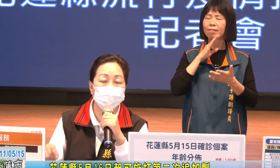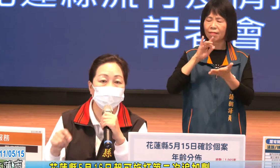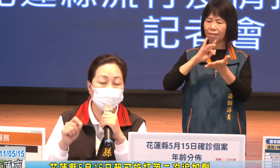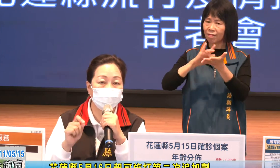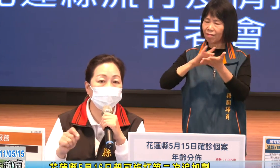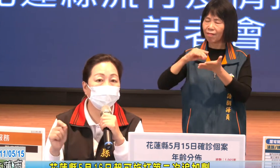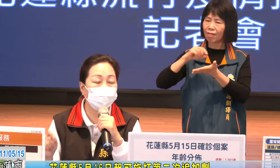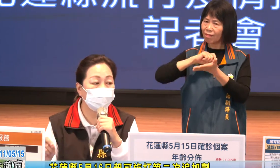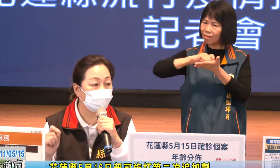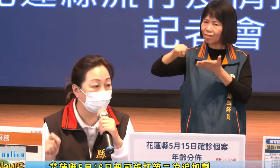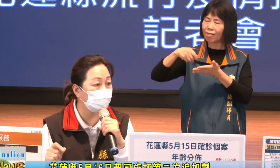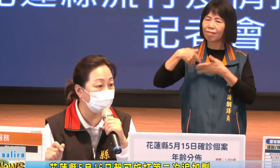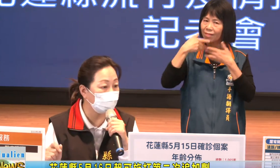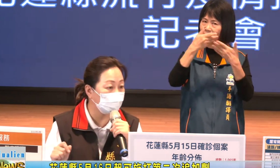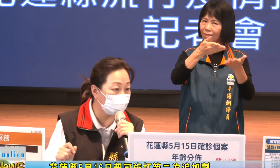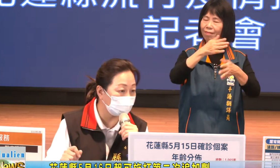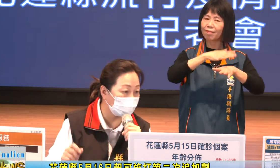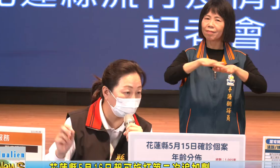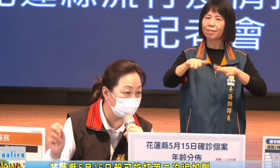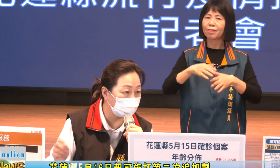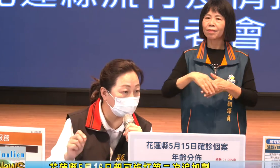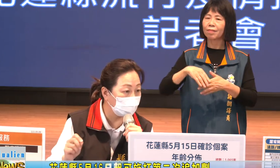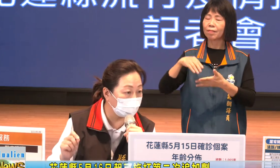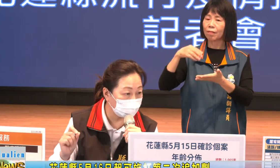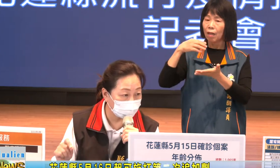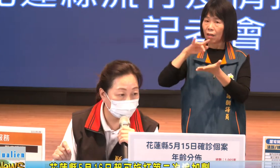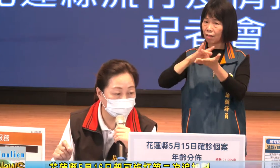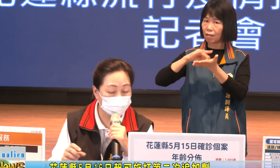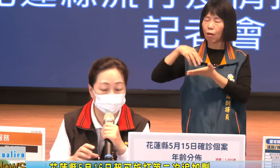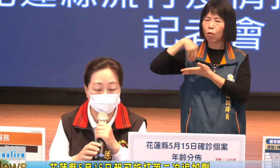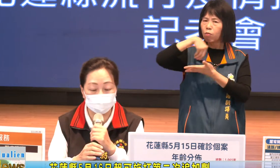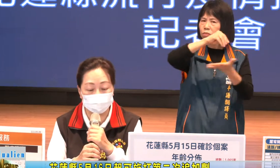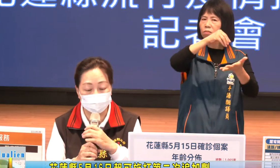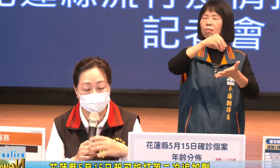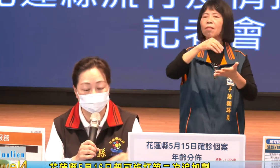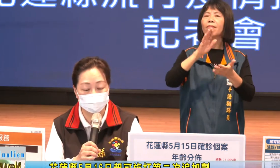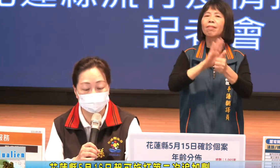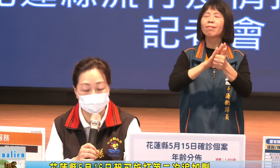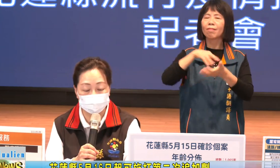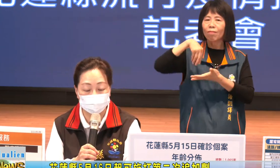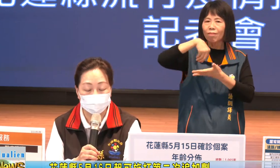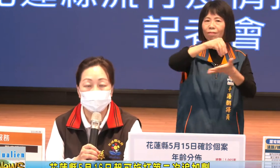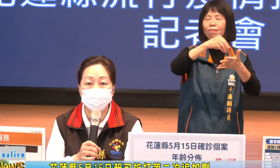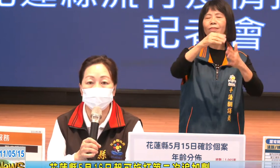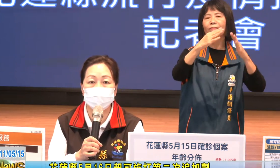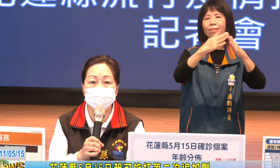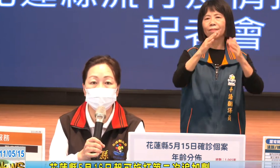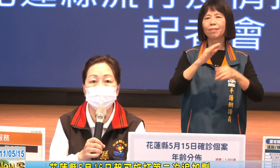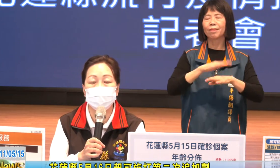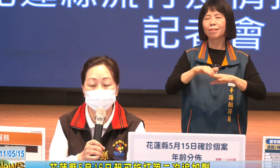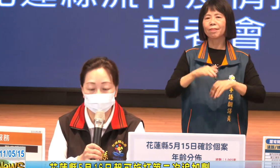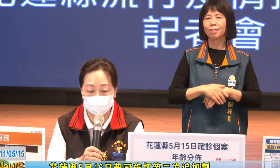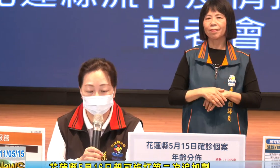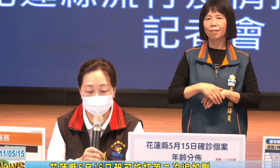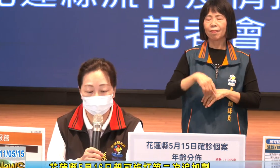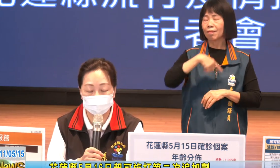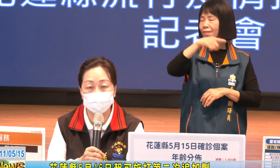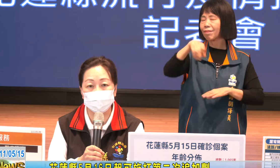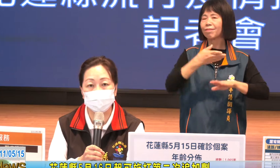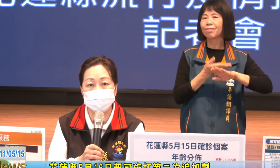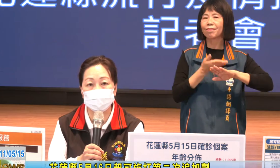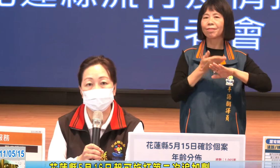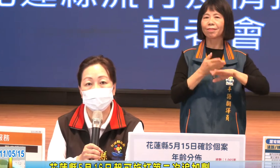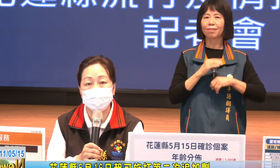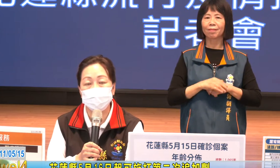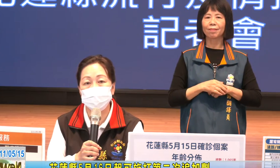之後那個藥物就可以直接送達或是可以直接送達到您的府上所以請不要擔心